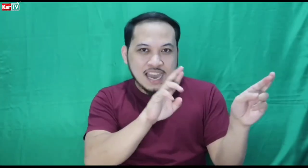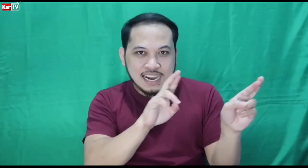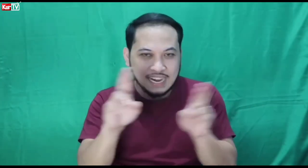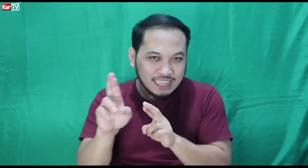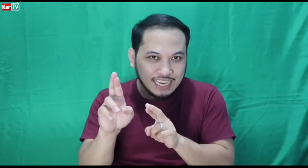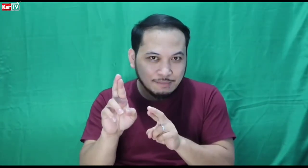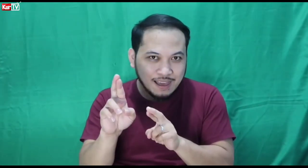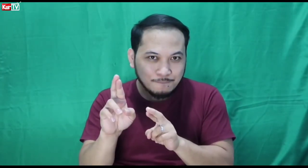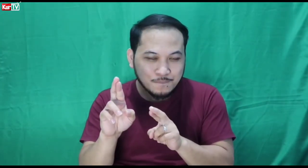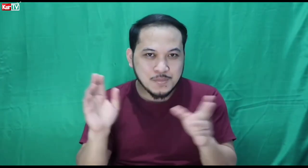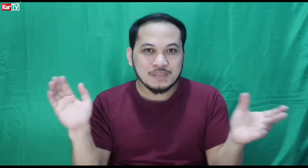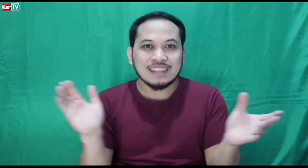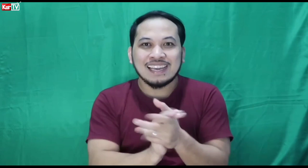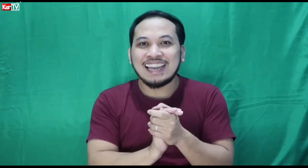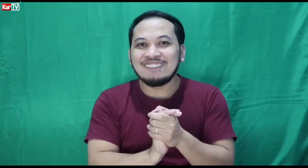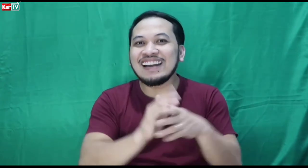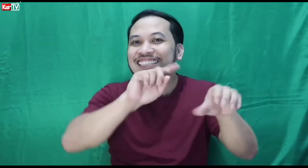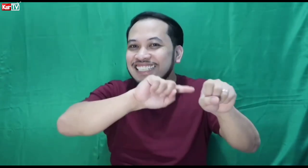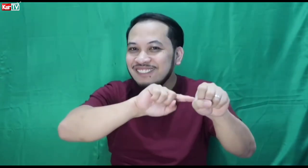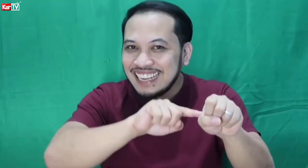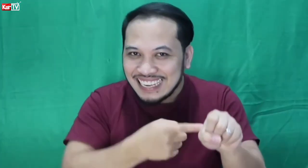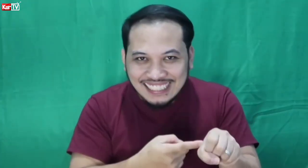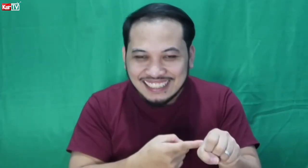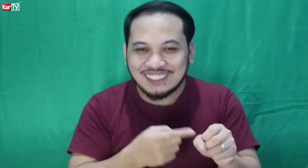Ready ka na ba? Kaya naman, simulan na natin to.